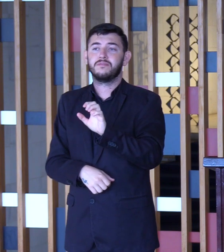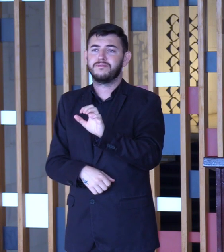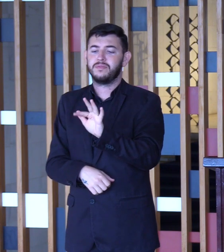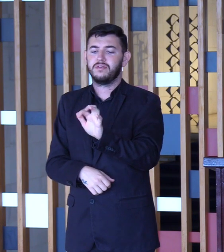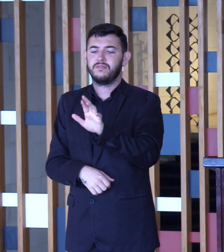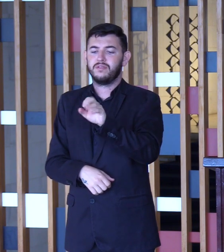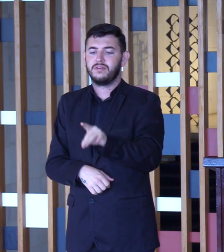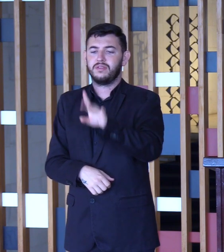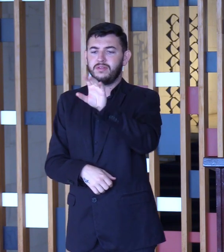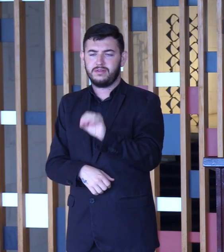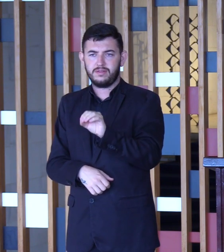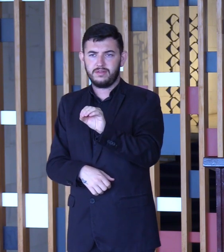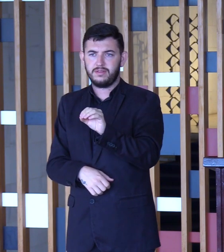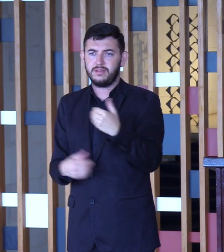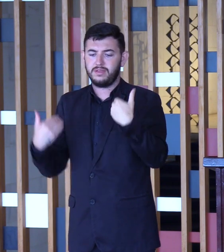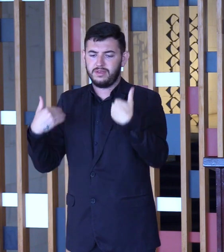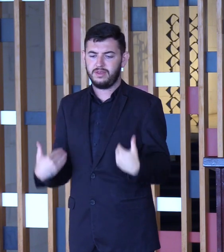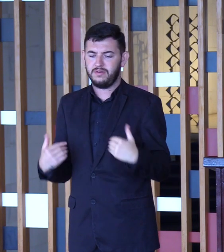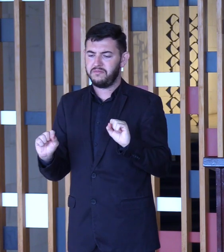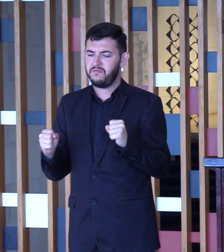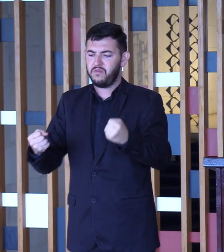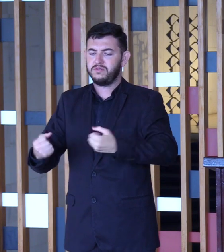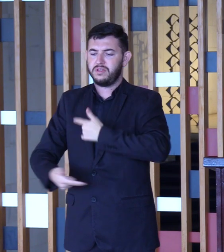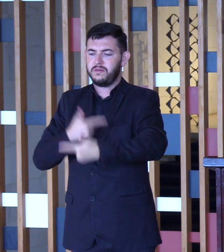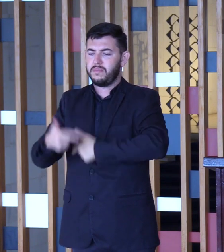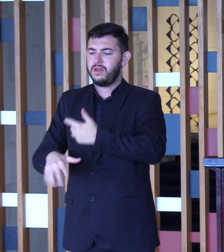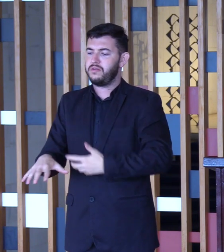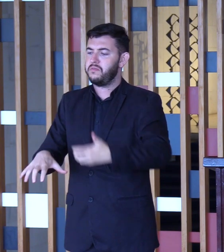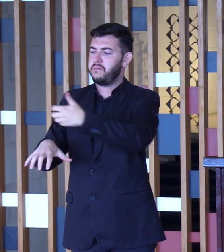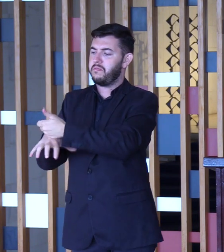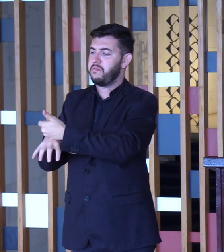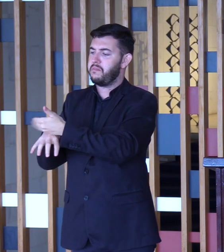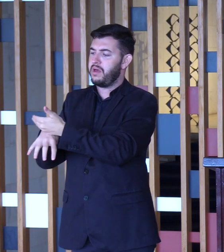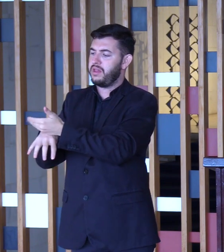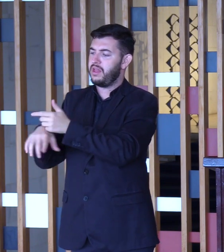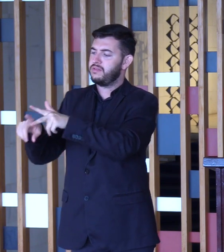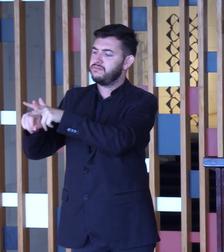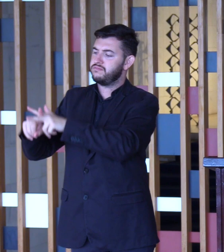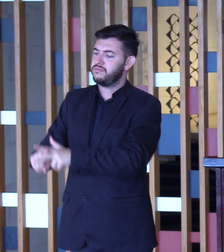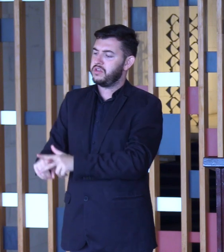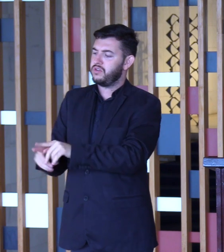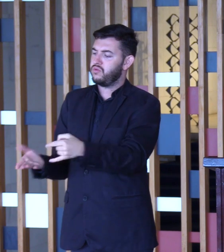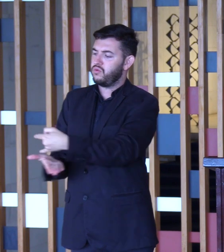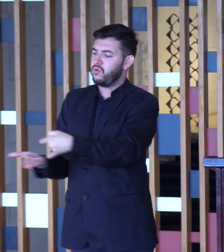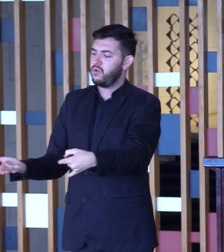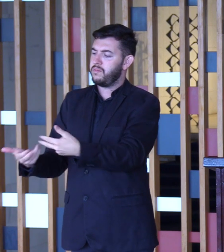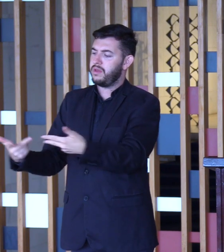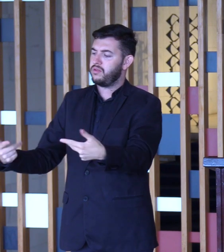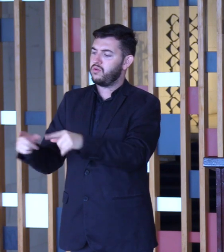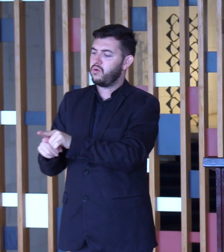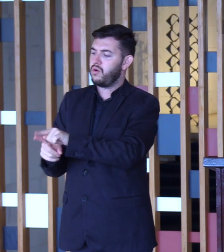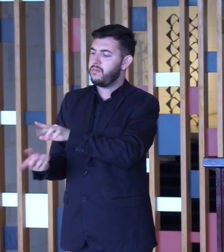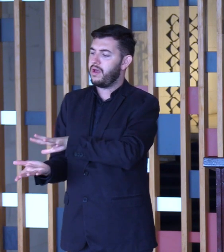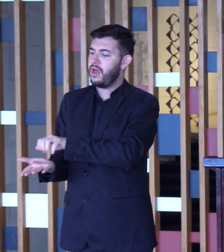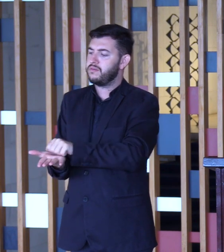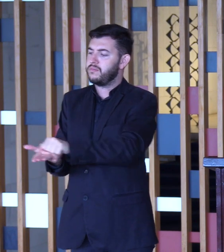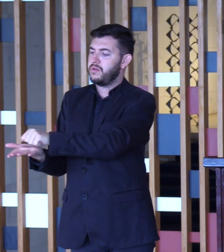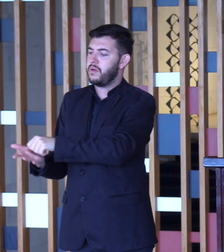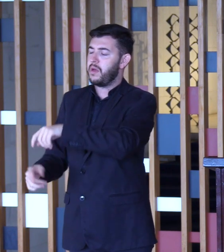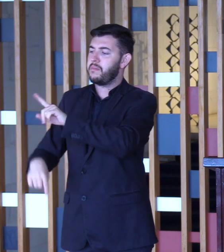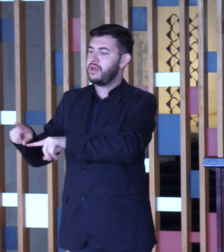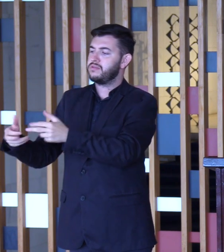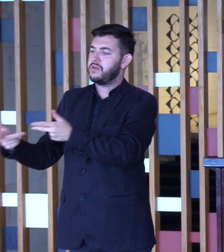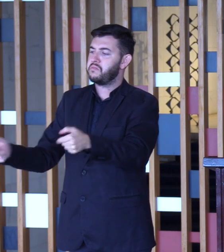temos enviado todos os esforços para promover a revitalização do Palácio e de seus acervos documentais, iconográficos e mobiliários.